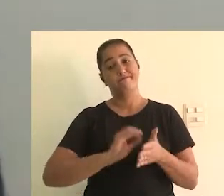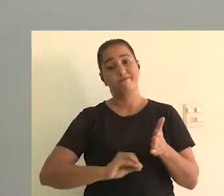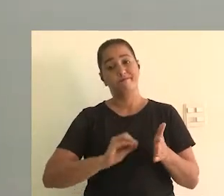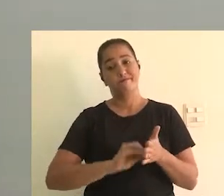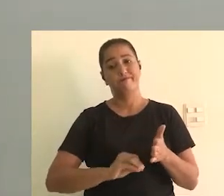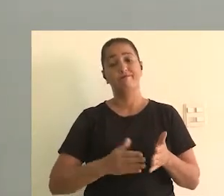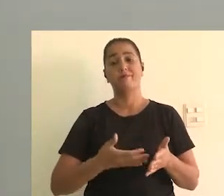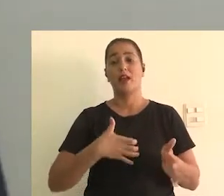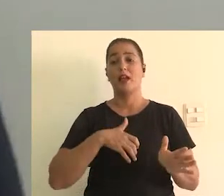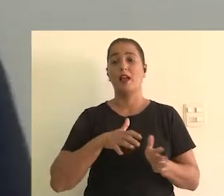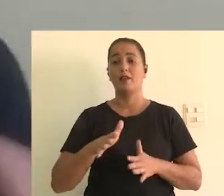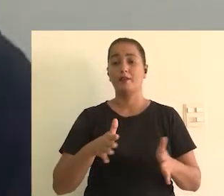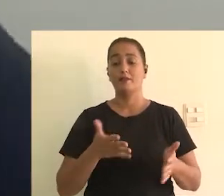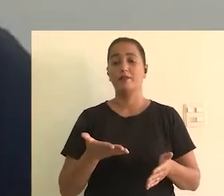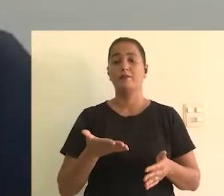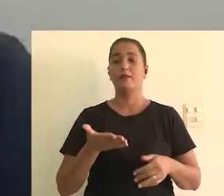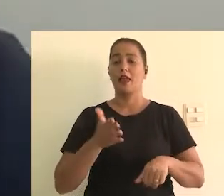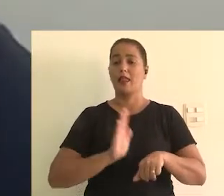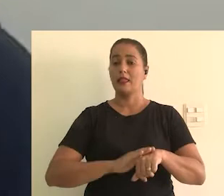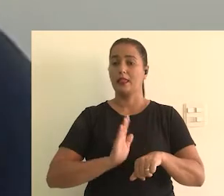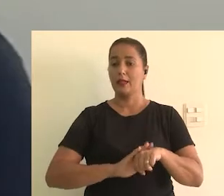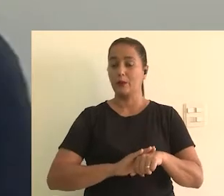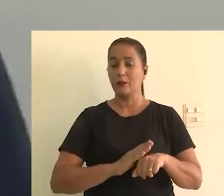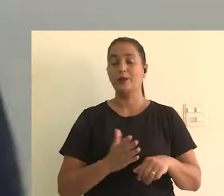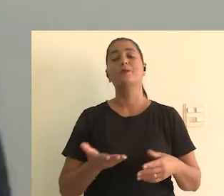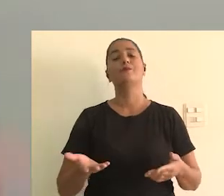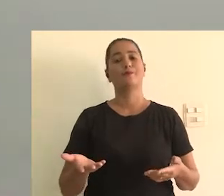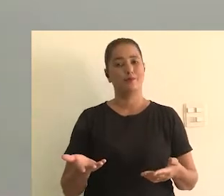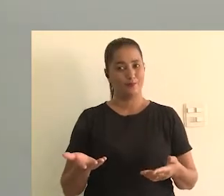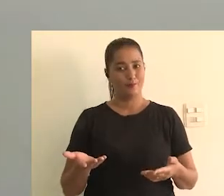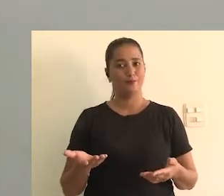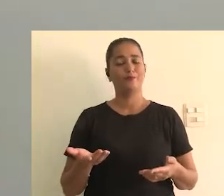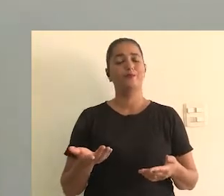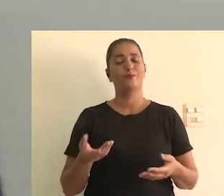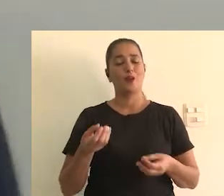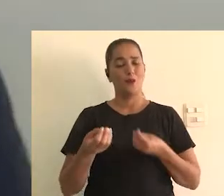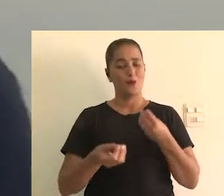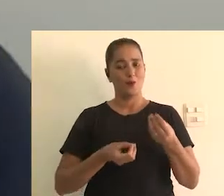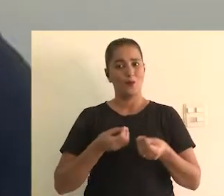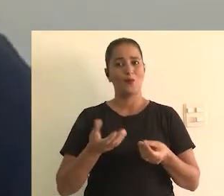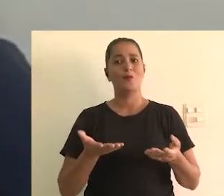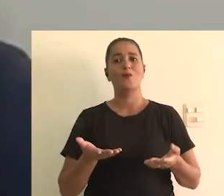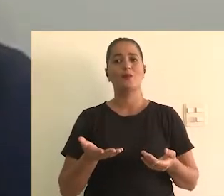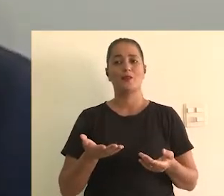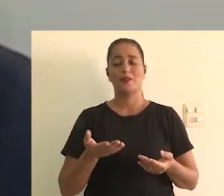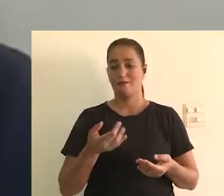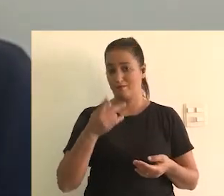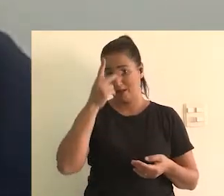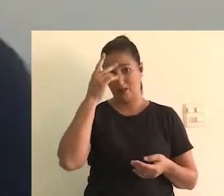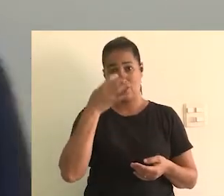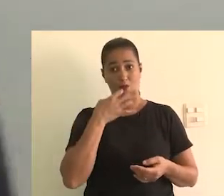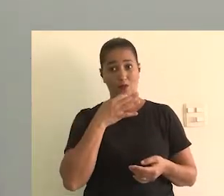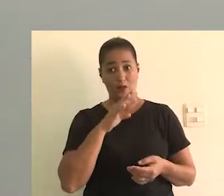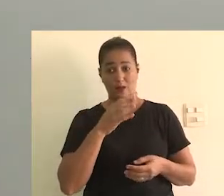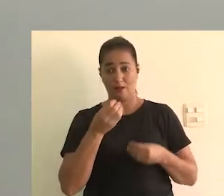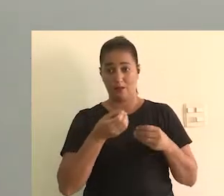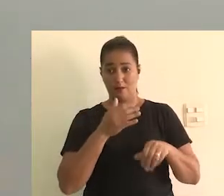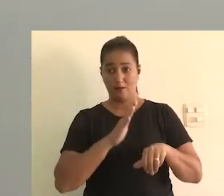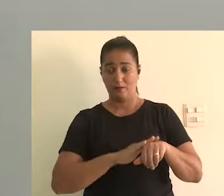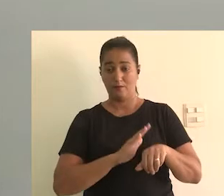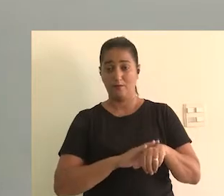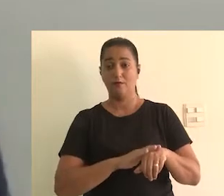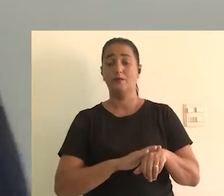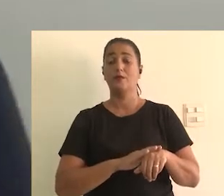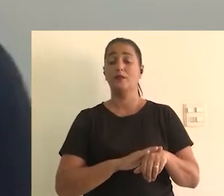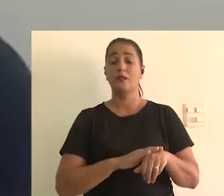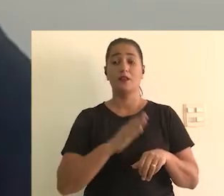são essas barreiras? falta de empatia, a questão da acessibilidade atitudinal, né? Que é a questão